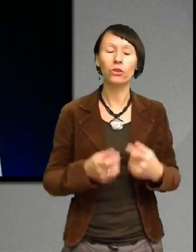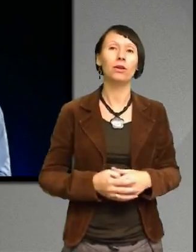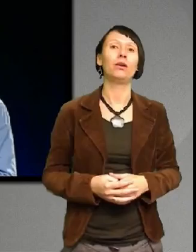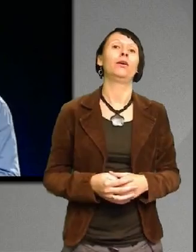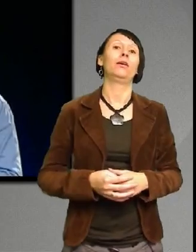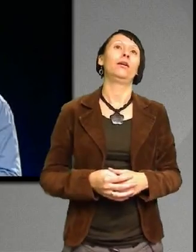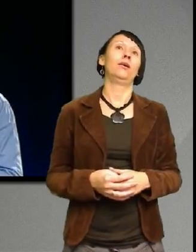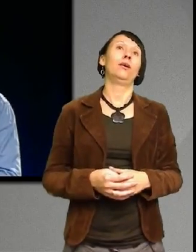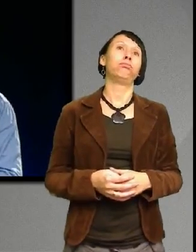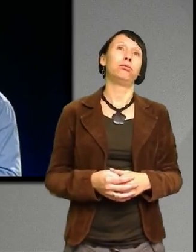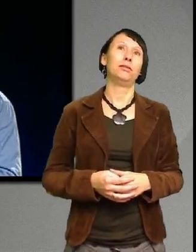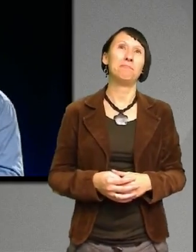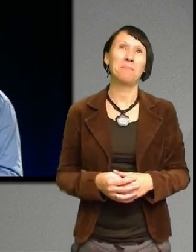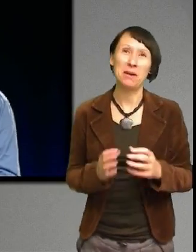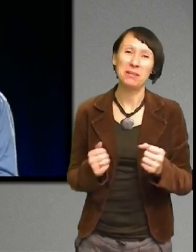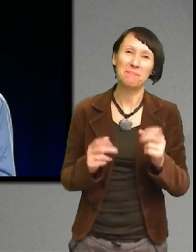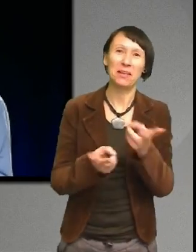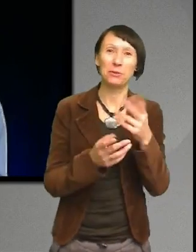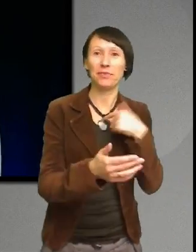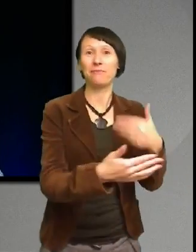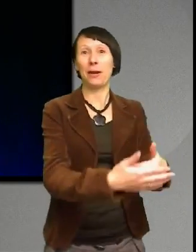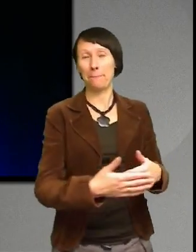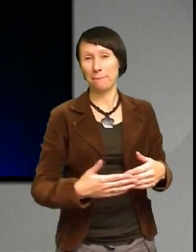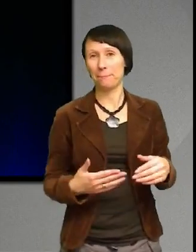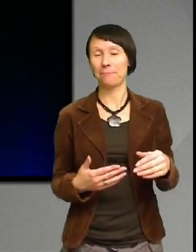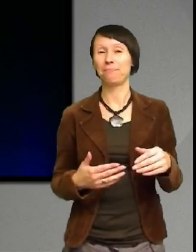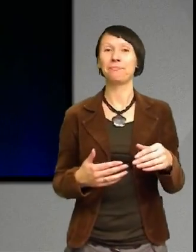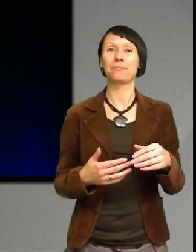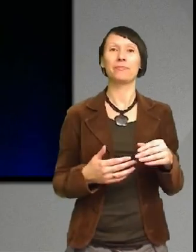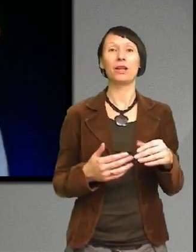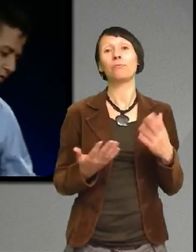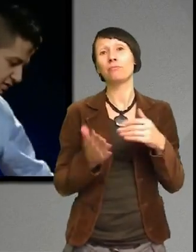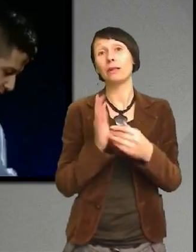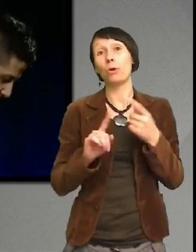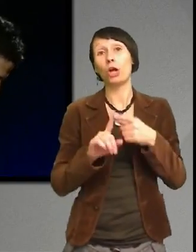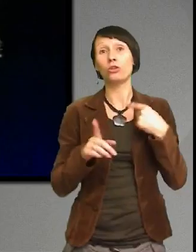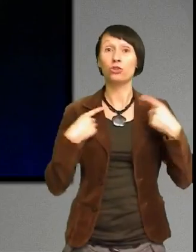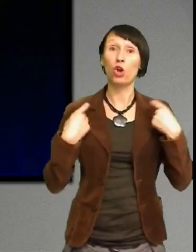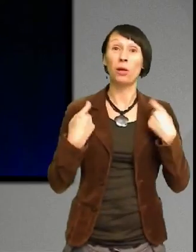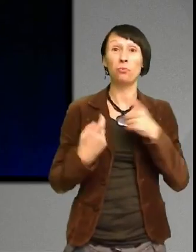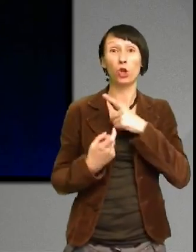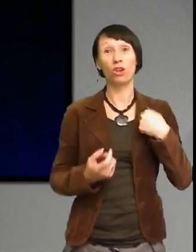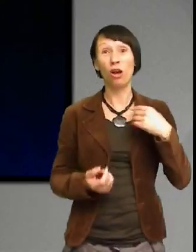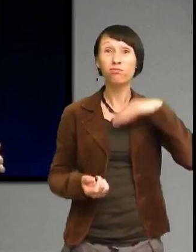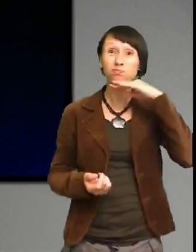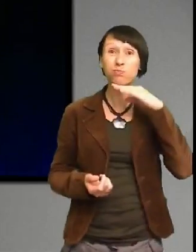Så väl framme i resan så var det till en början mycket tjat och mycket tröttsamhet. Men det jag ännu inte visste,